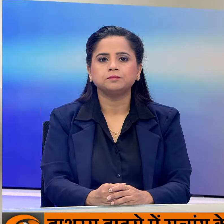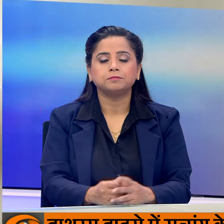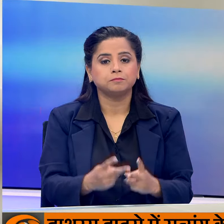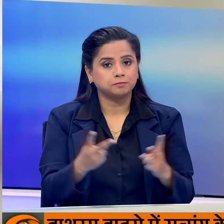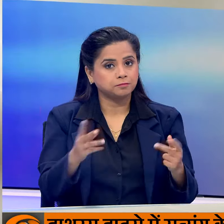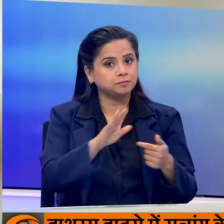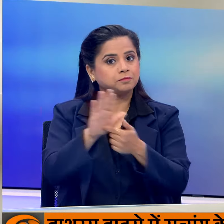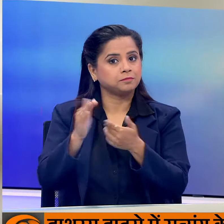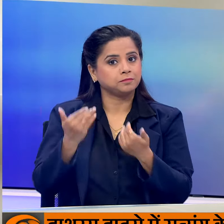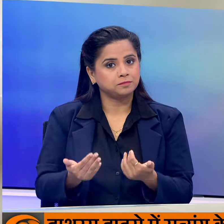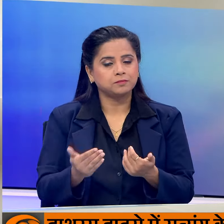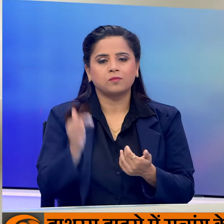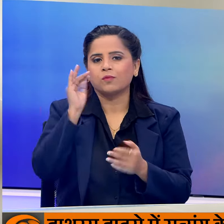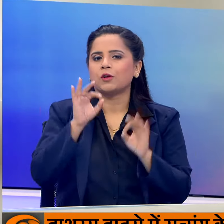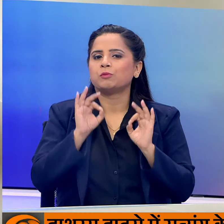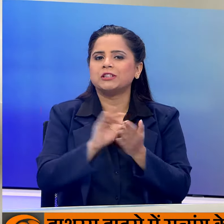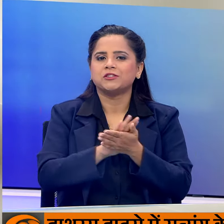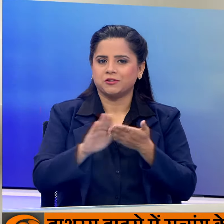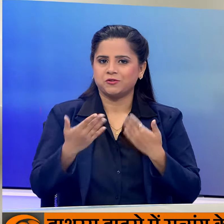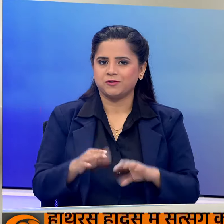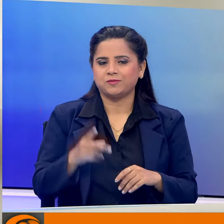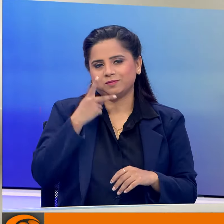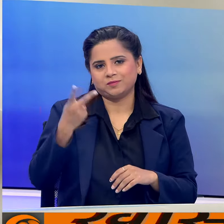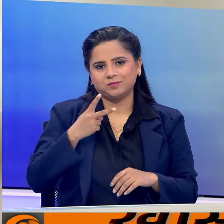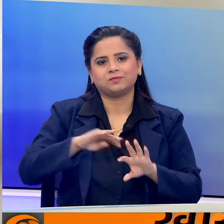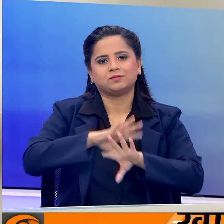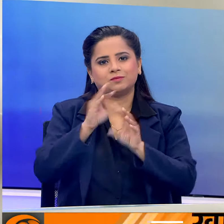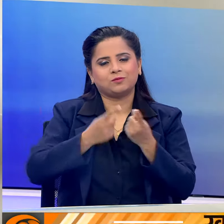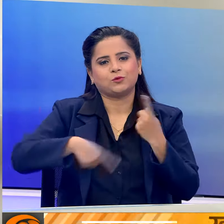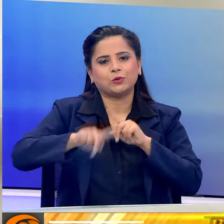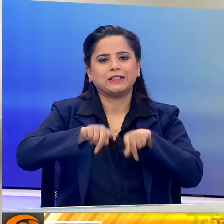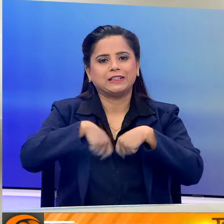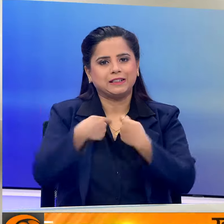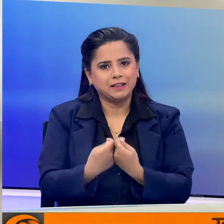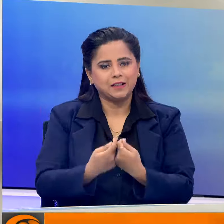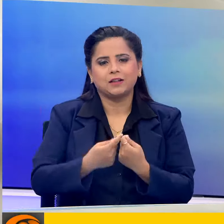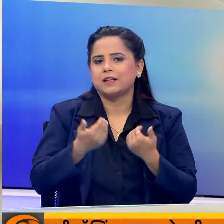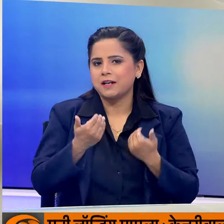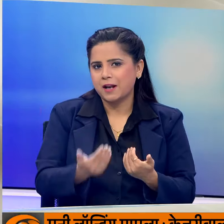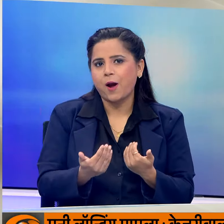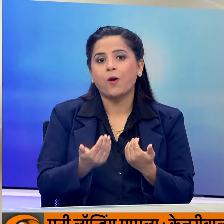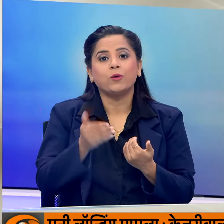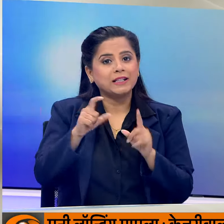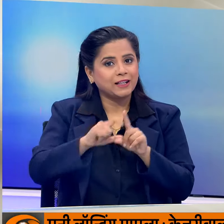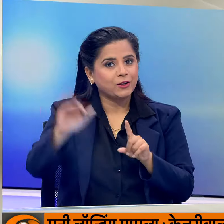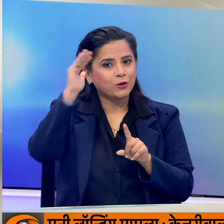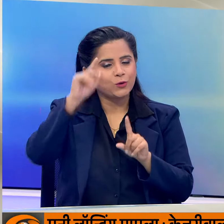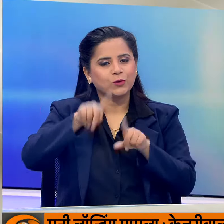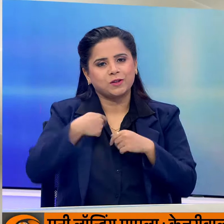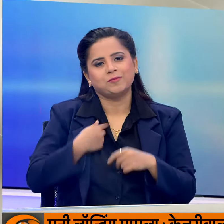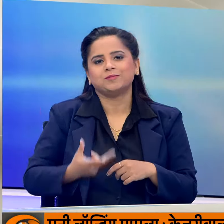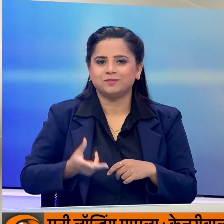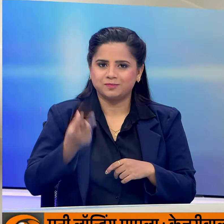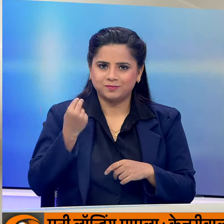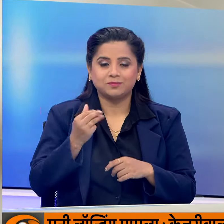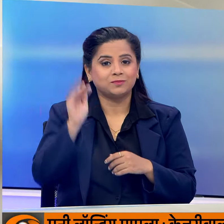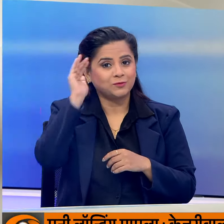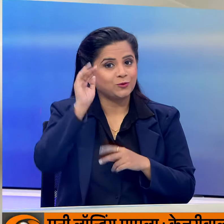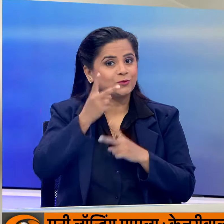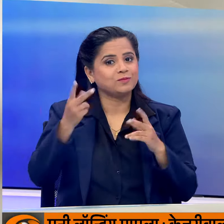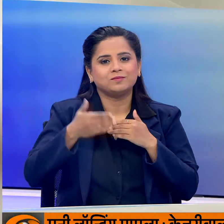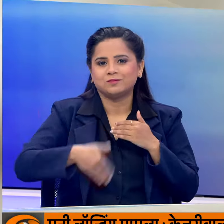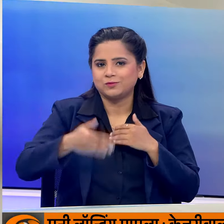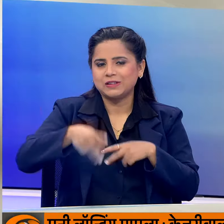इसी के साथ इस विशेश पुलिटिन में इतना ही मुझे और मेरी सहयोगी मनीशा के साथ फिलाल के लिए डीडी न्यूस की टीम को दीजे अनुमती खबनों का